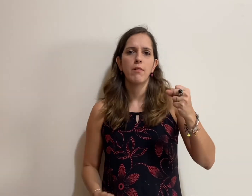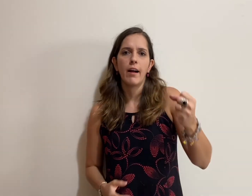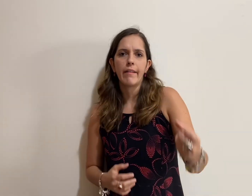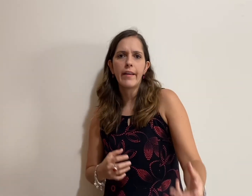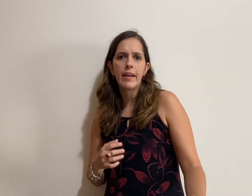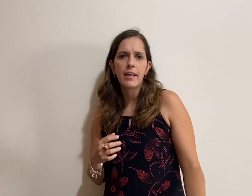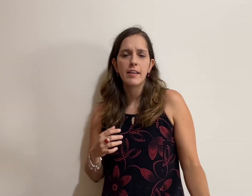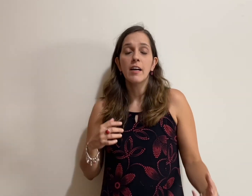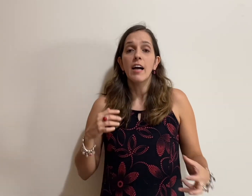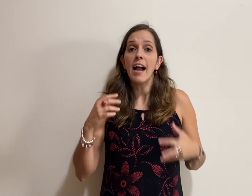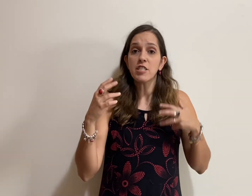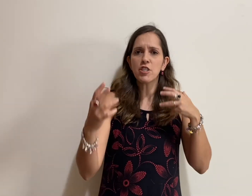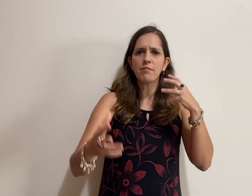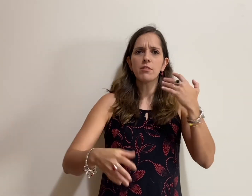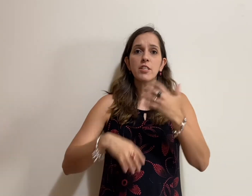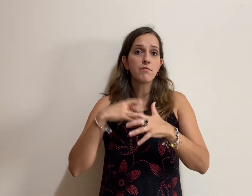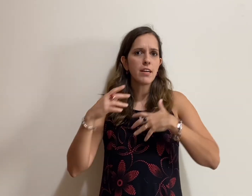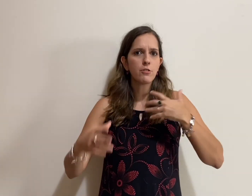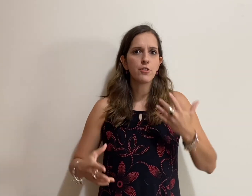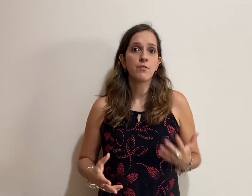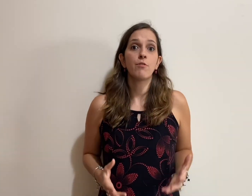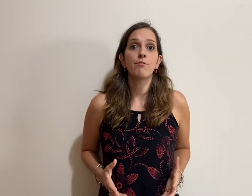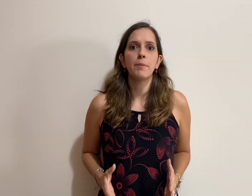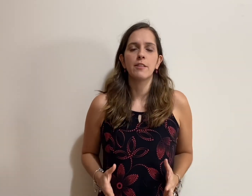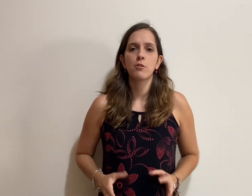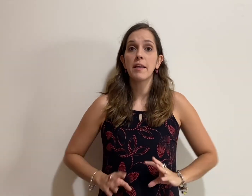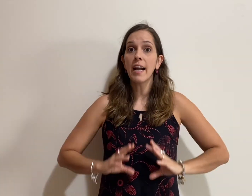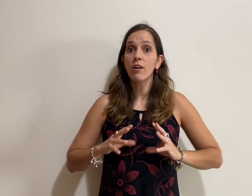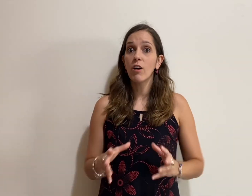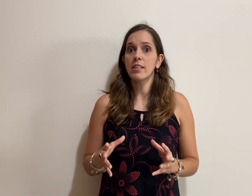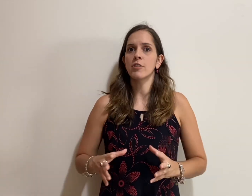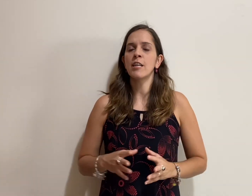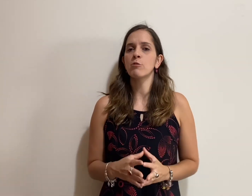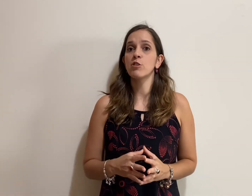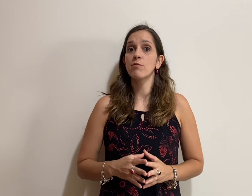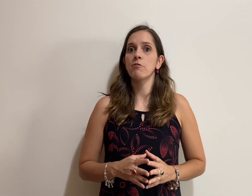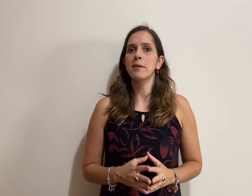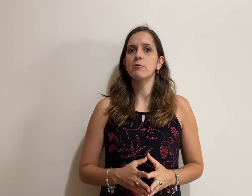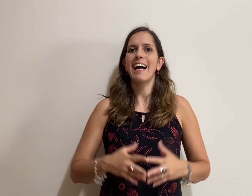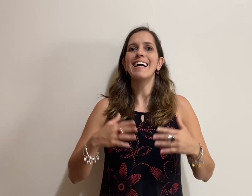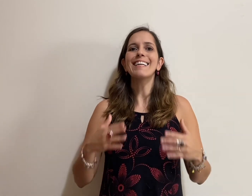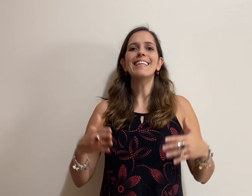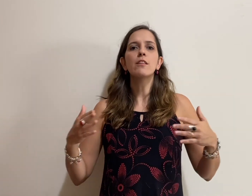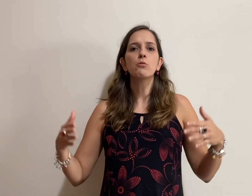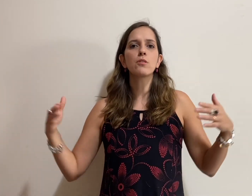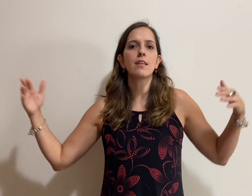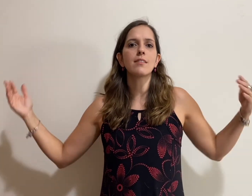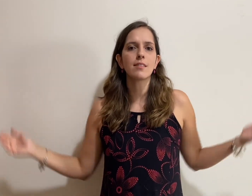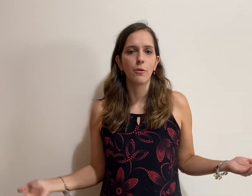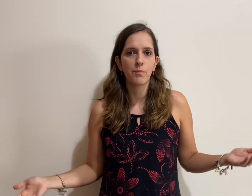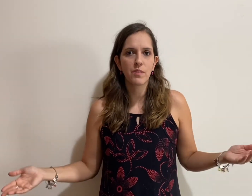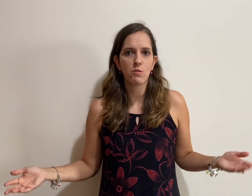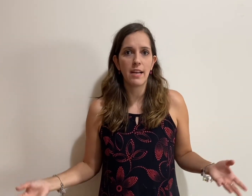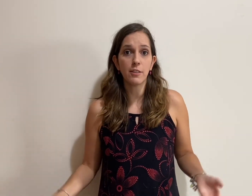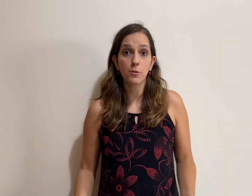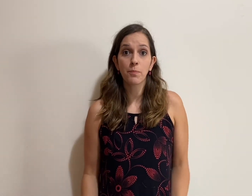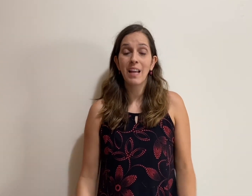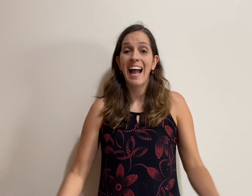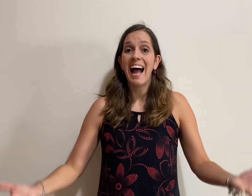areia. A gente já falou aí de vários desenvolvimentos. E agora, a gente está no desenvolvimento da ilustração, certo? A